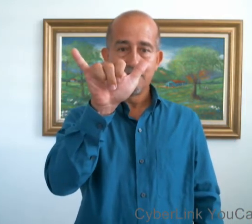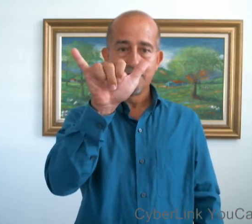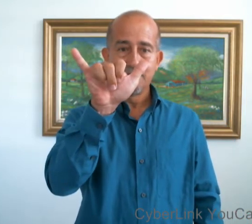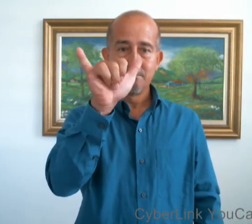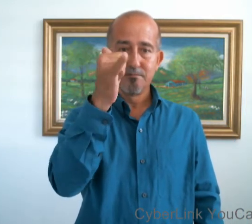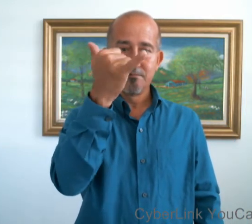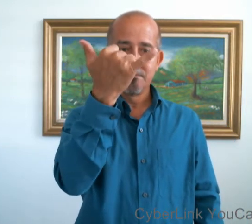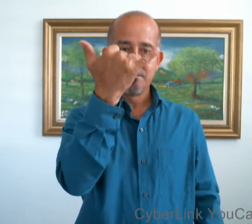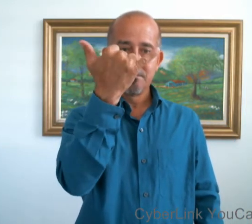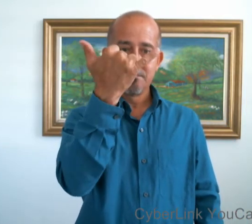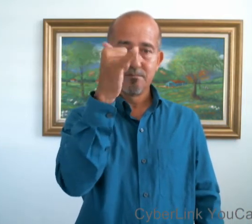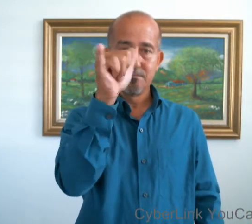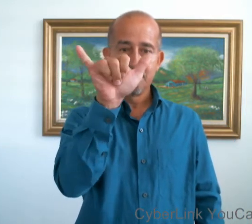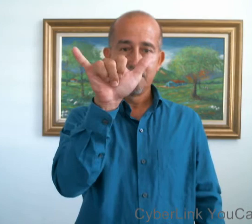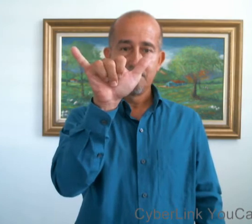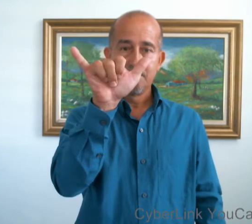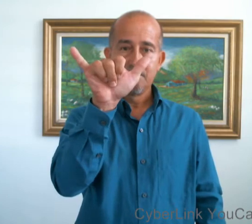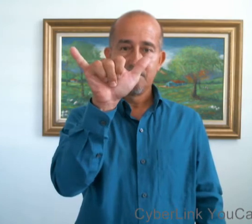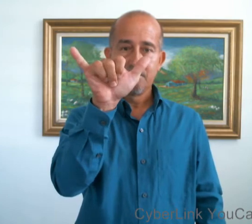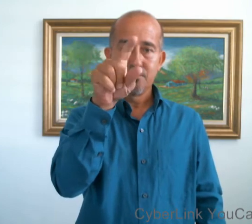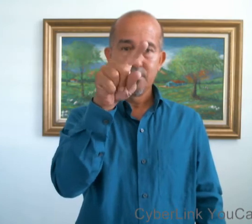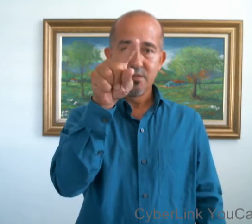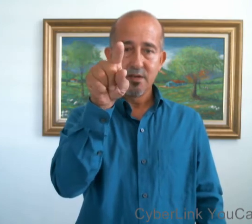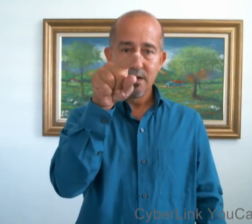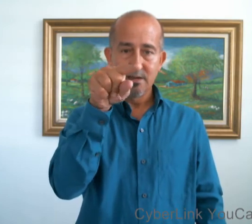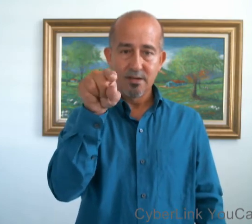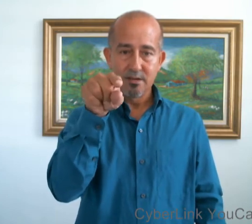Y, Y, Z.